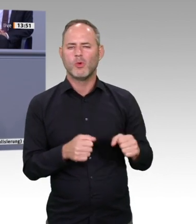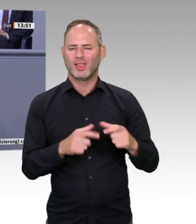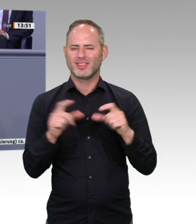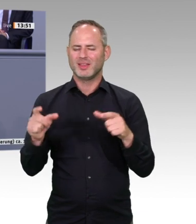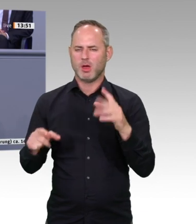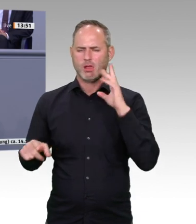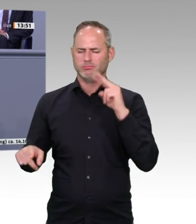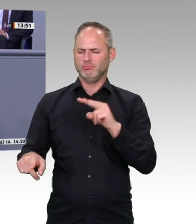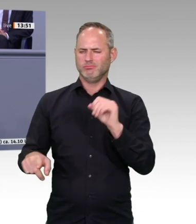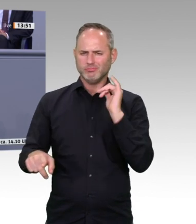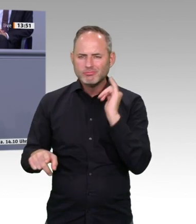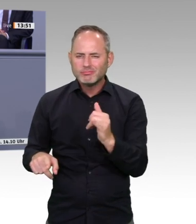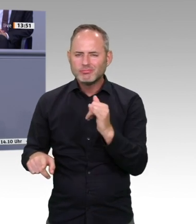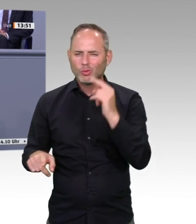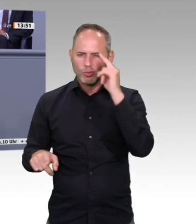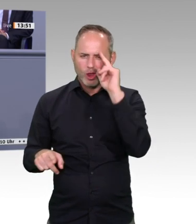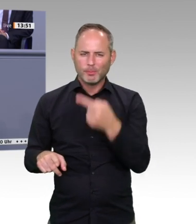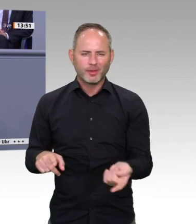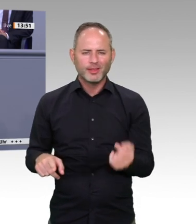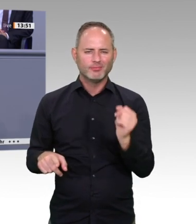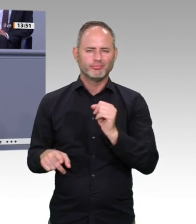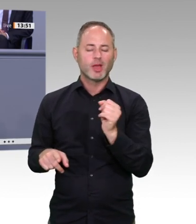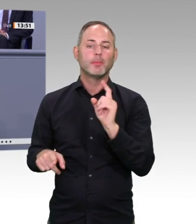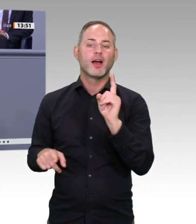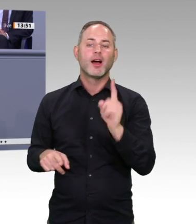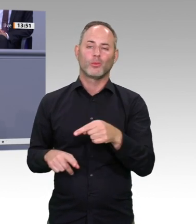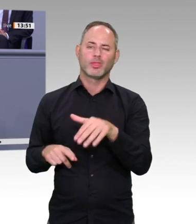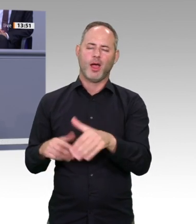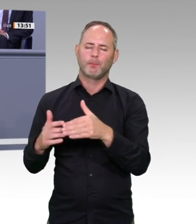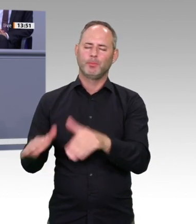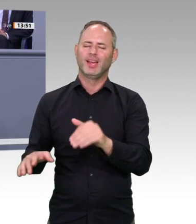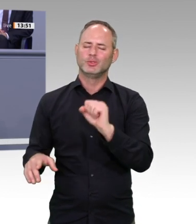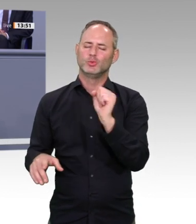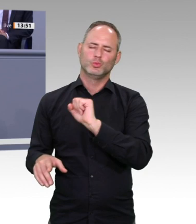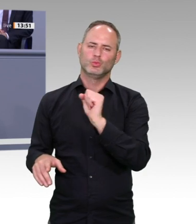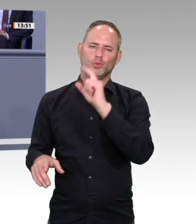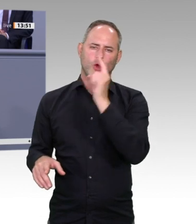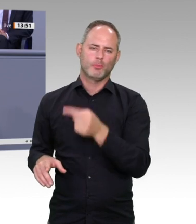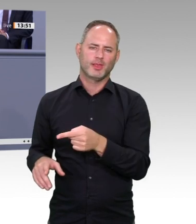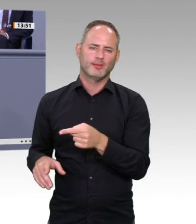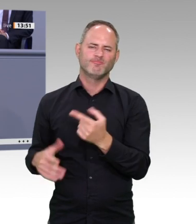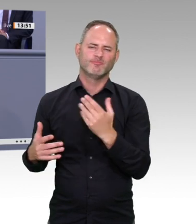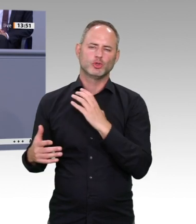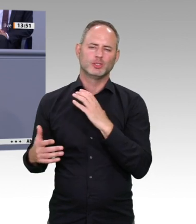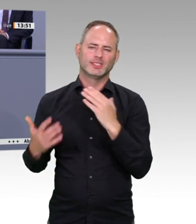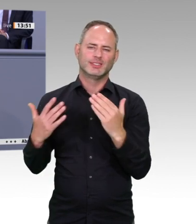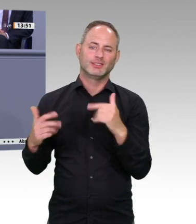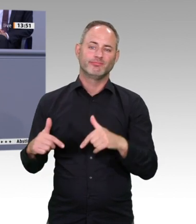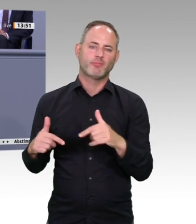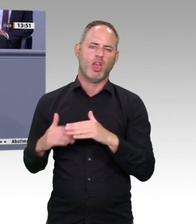Liebe Bundesregierung, wenn wir nicht in zehn Jahren hier sitzen wollen und den Chancen der Biotechnologie hinterherweinen, dann nehmen Sie unseren Antrag